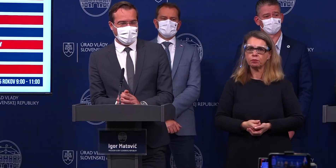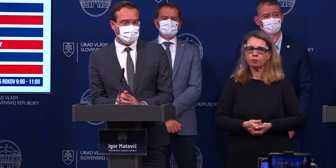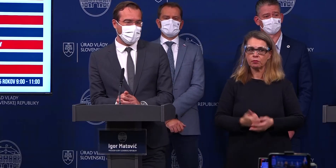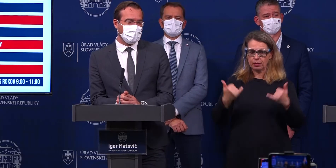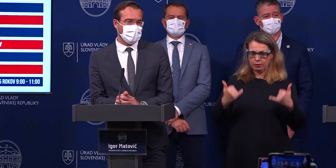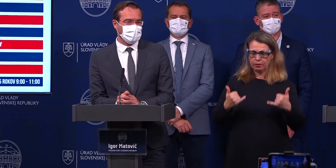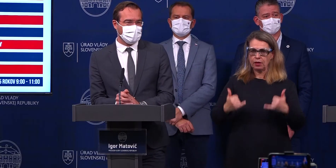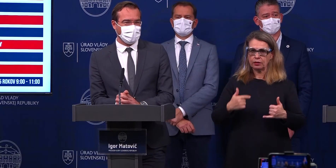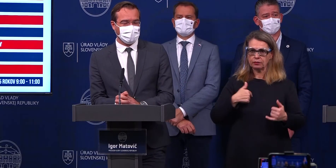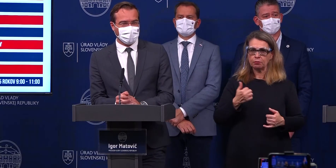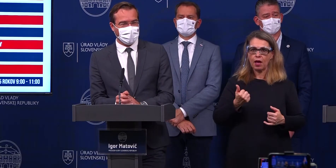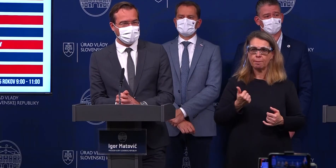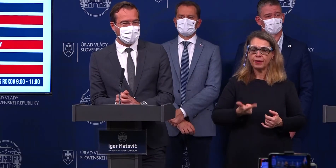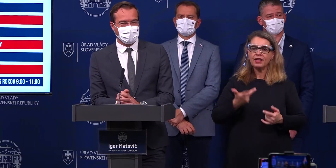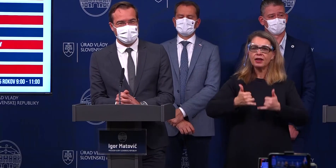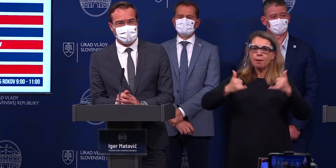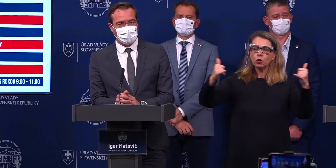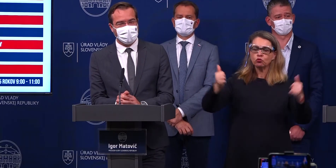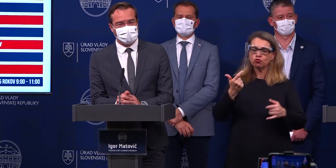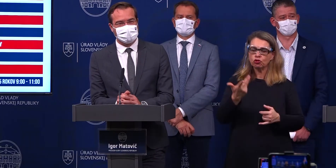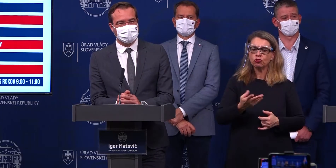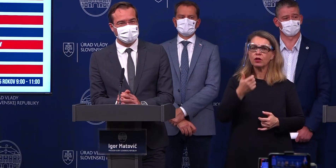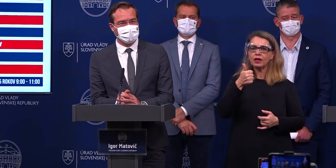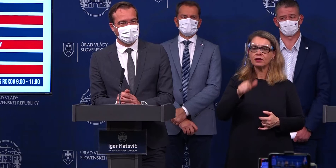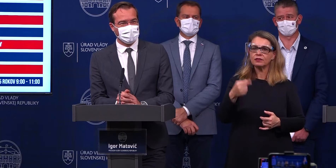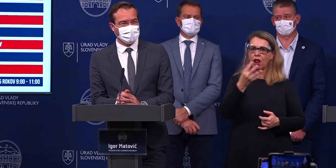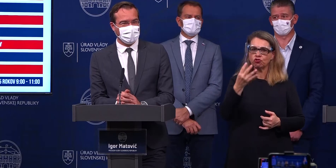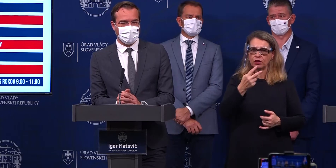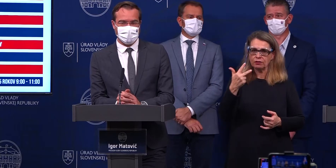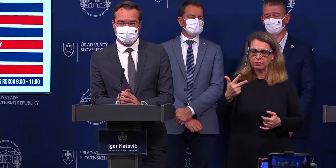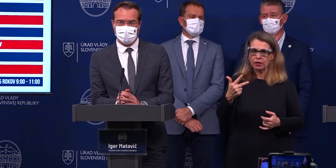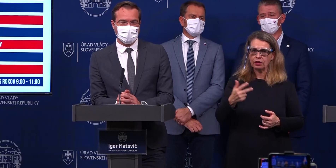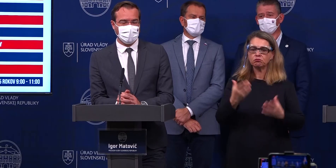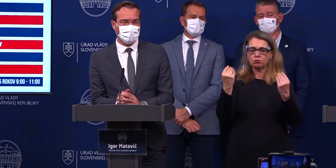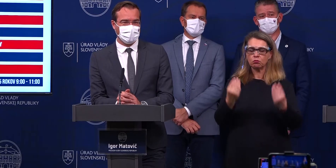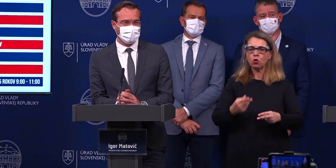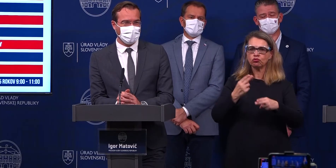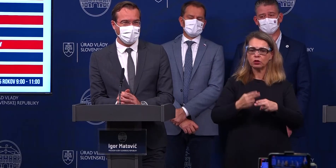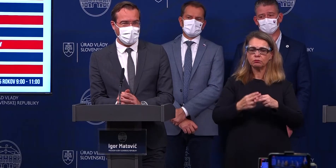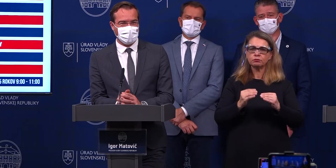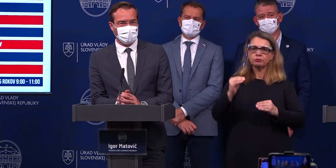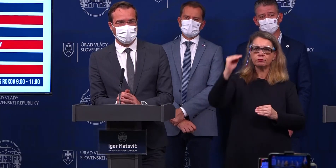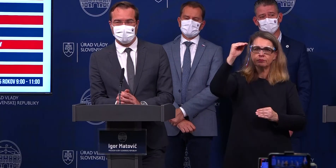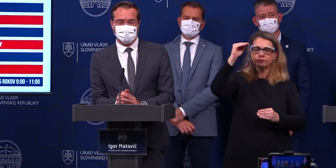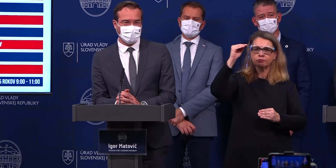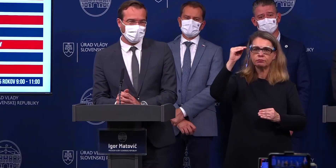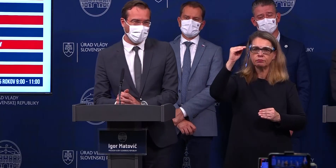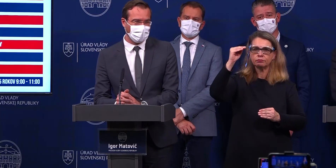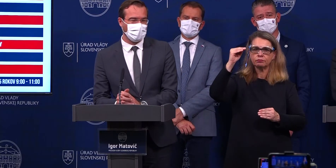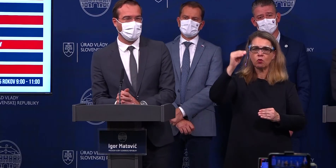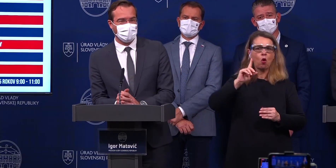Teraz máme reprodukčné číslo 1,43. Teda nám počty infikovaných vstúpajú rádovo